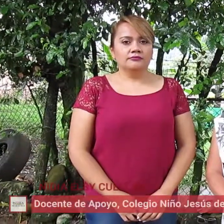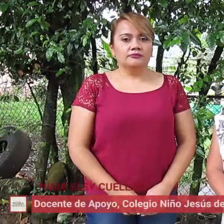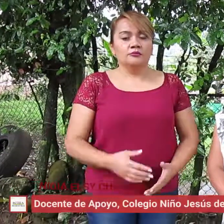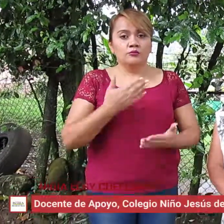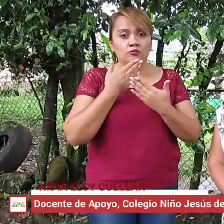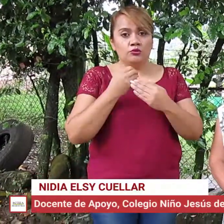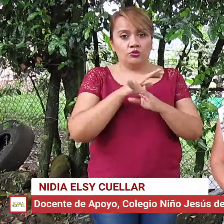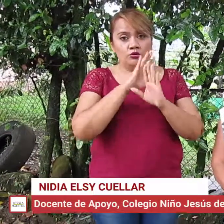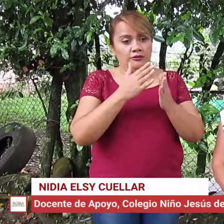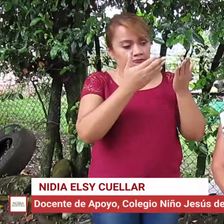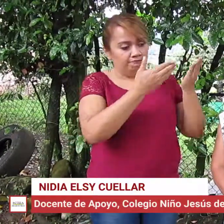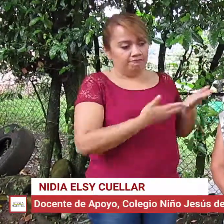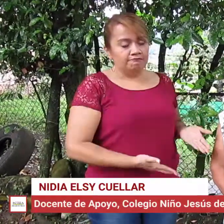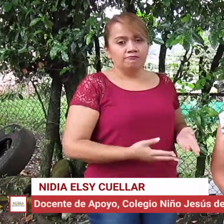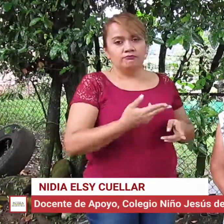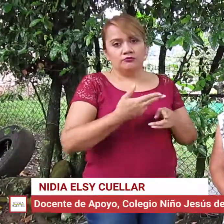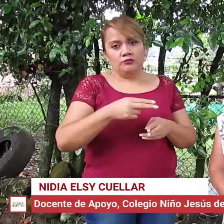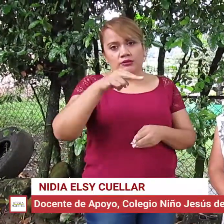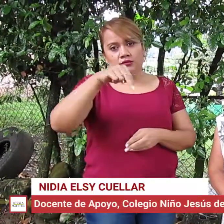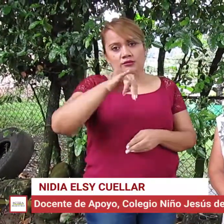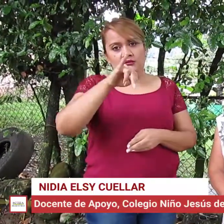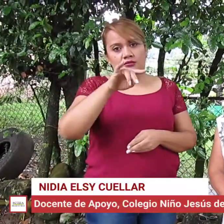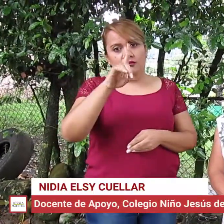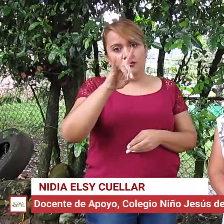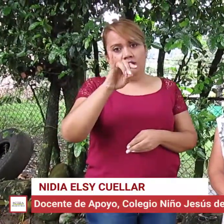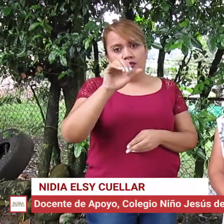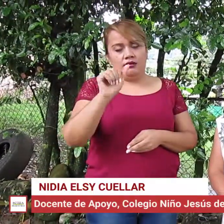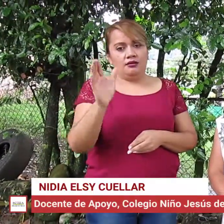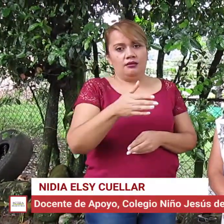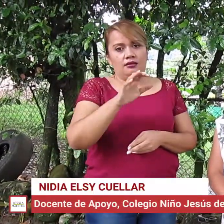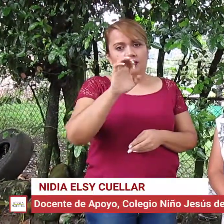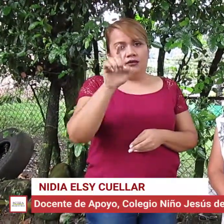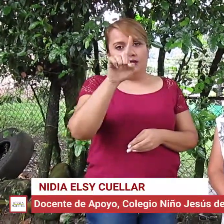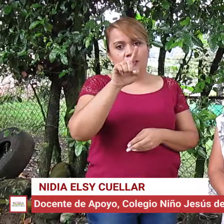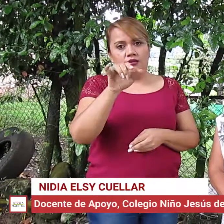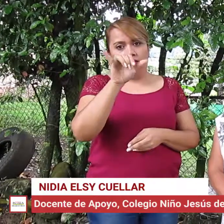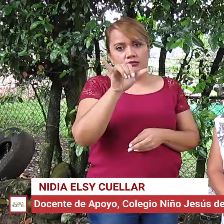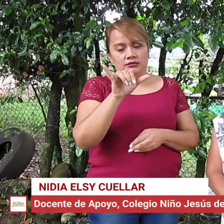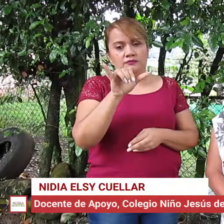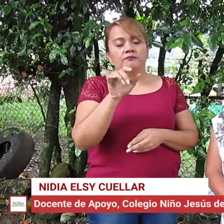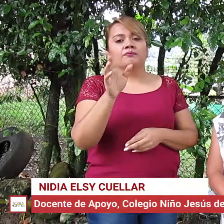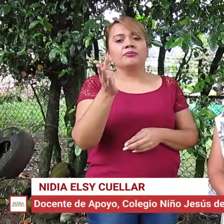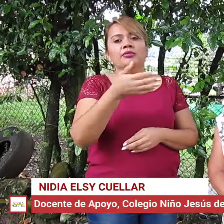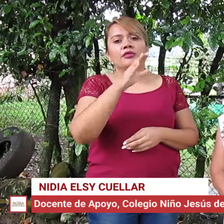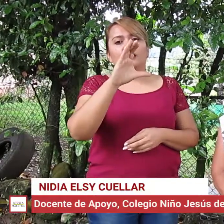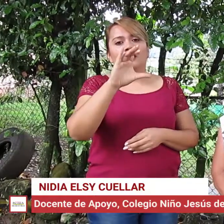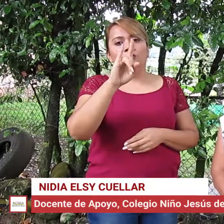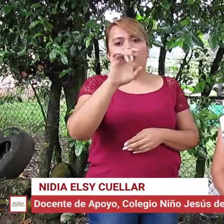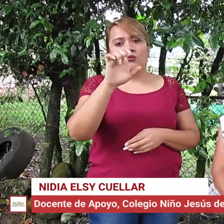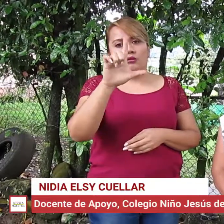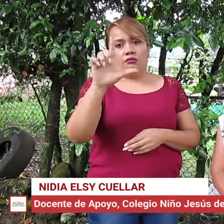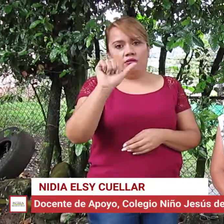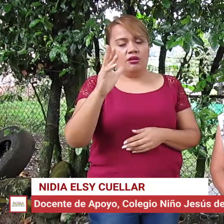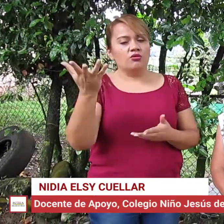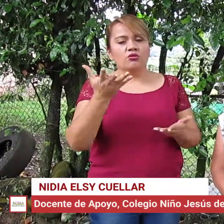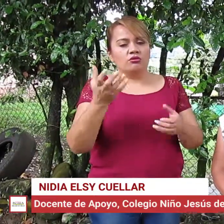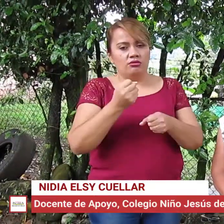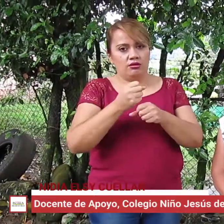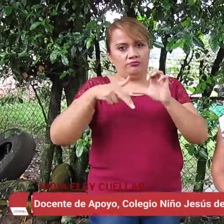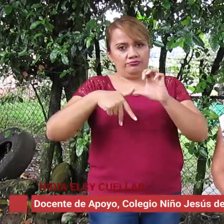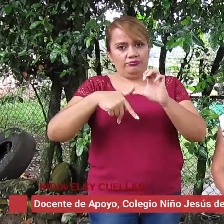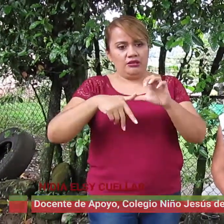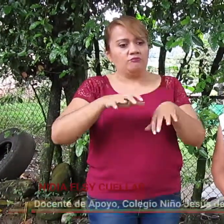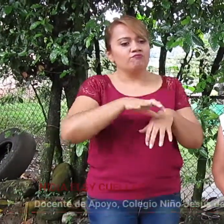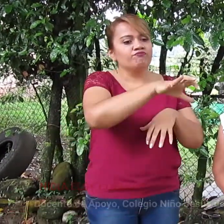Buenos días, mi nombre es Nidiael Cicuellar, trabajo en la institución educativa Niño de Cisle, Praga, CEDEXOR y